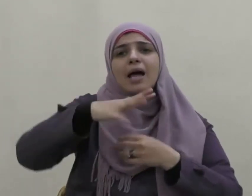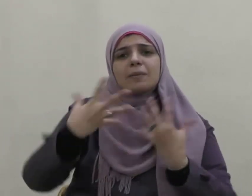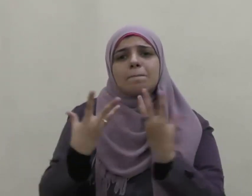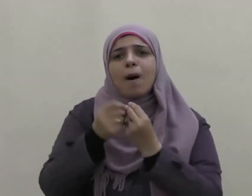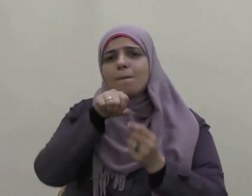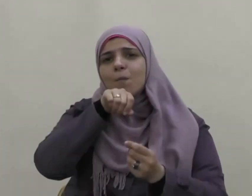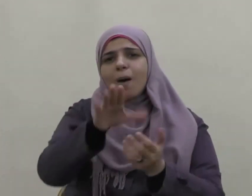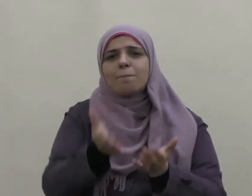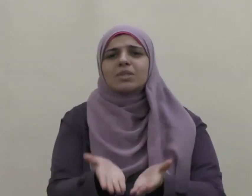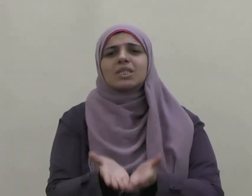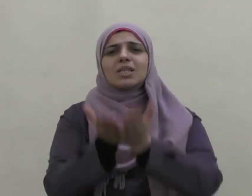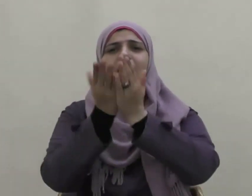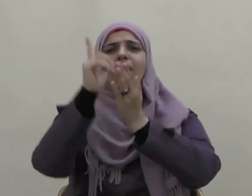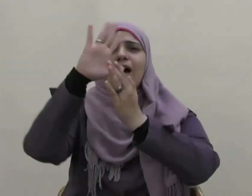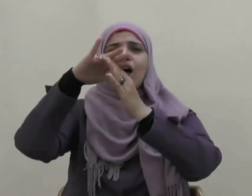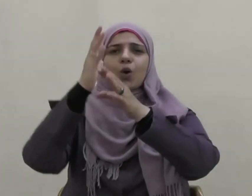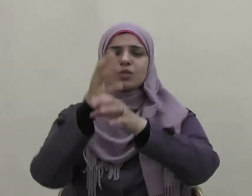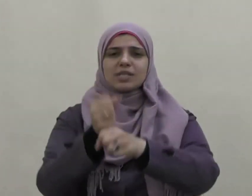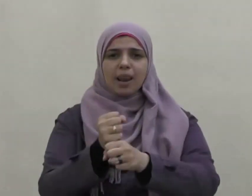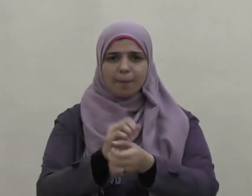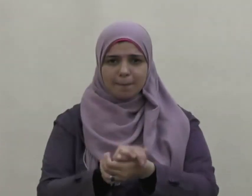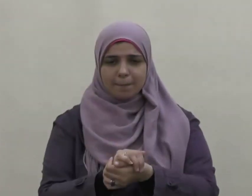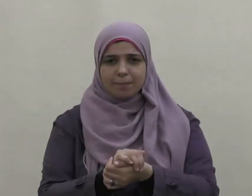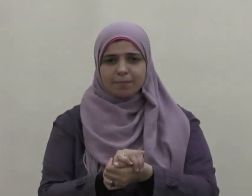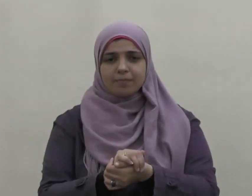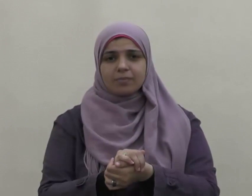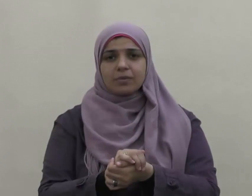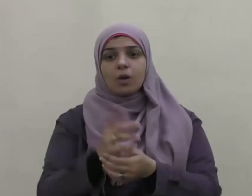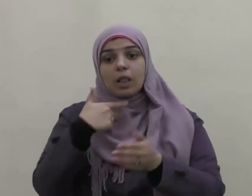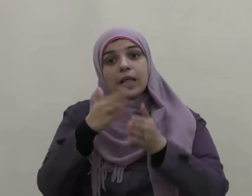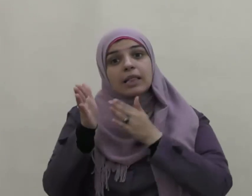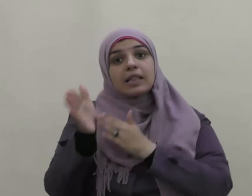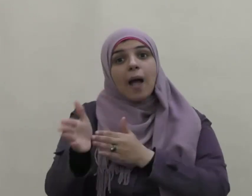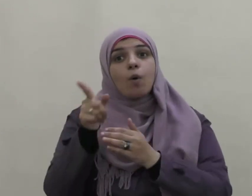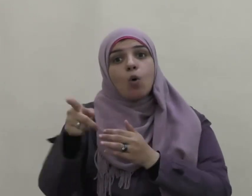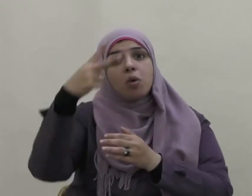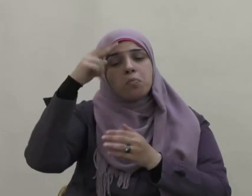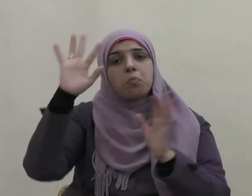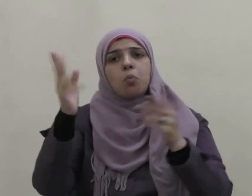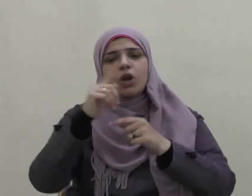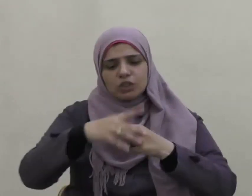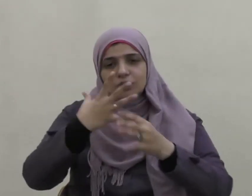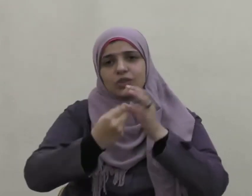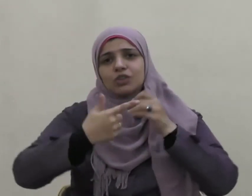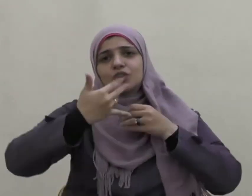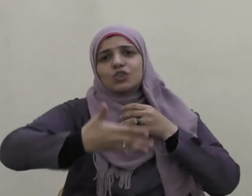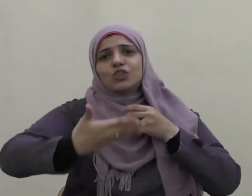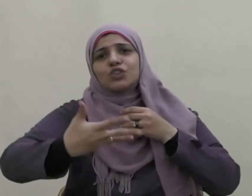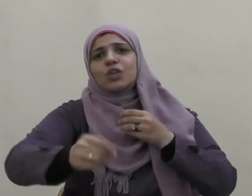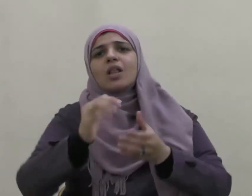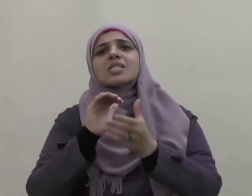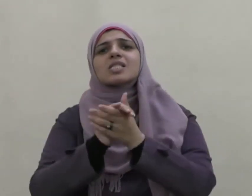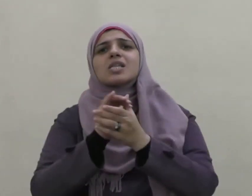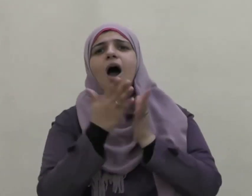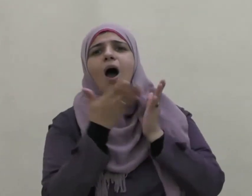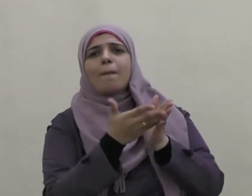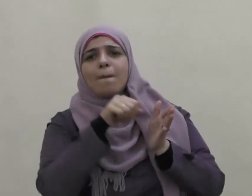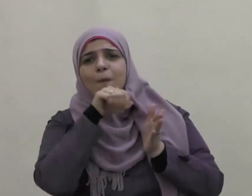صلى الله عليه وسلم فالتابعون هم الجيل التالي لجيل الصحابة وأتباع